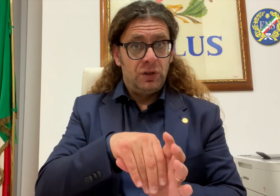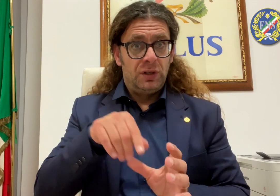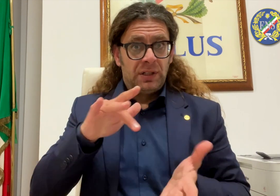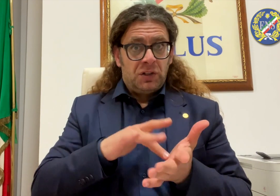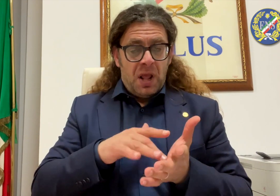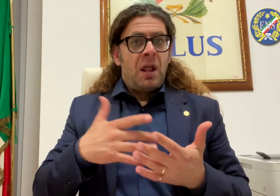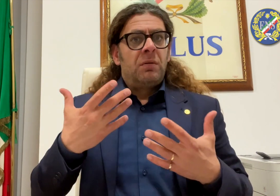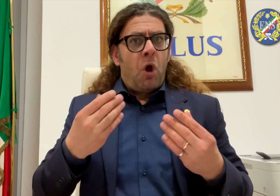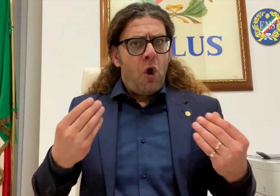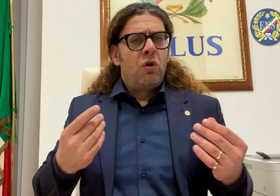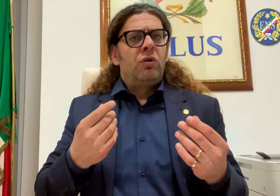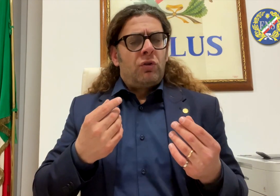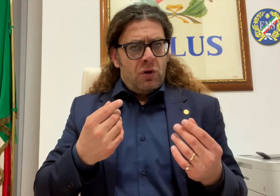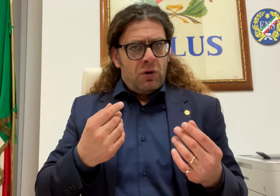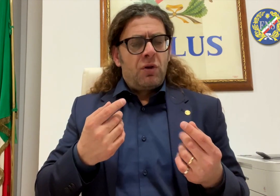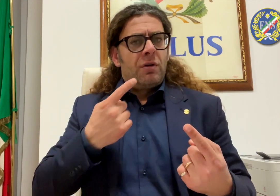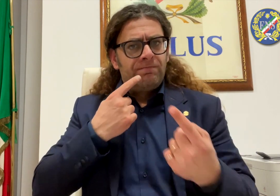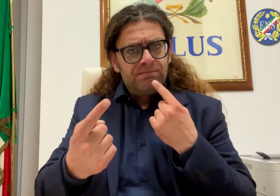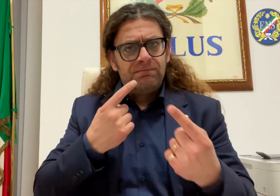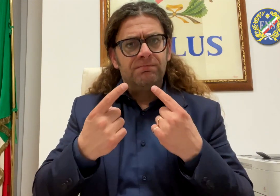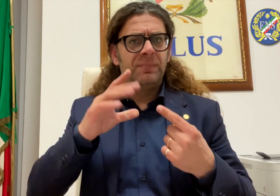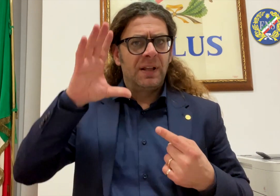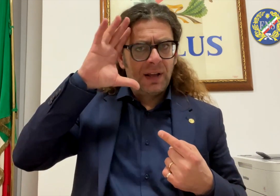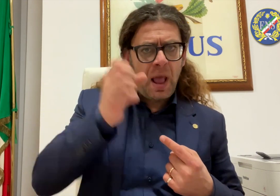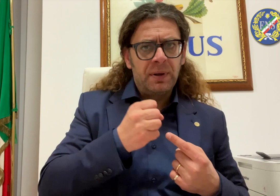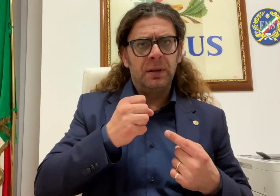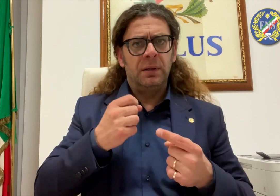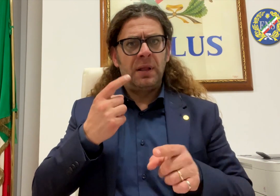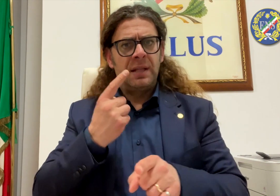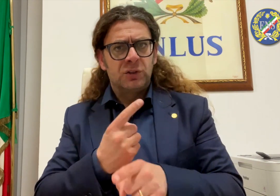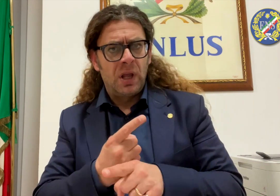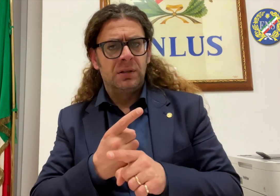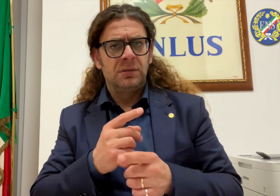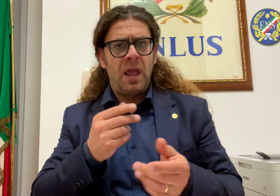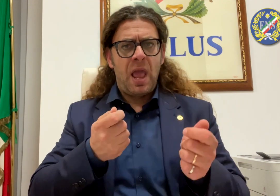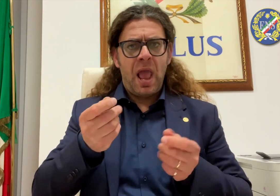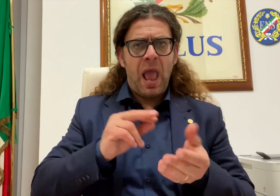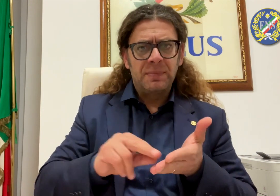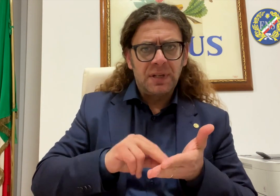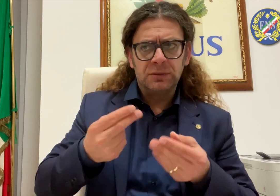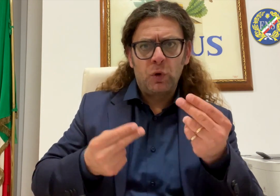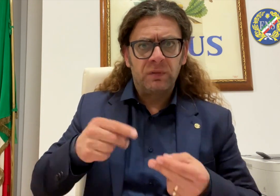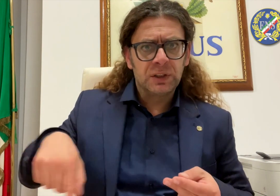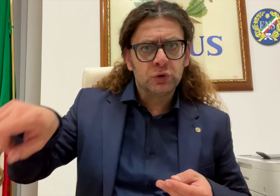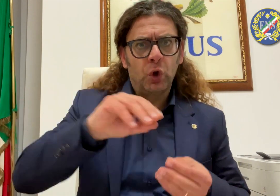Naturalmente il disegno di legge e il medesimo verrebbe solo ampliato. Il comitato tecnico del Lens sta lavorando agli emendamenti da